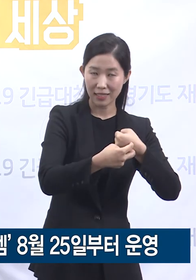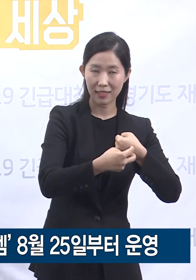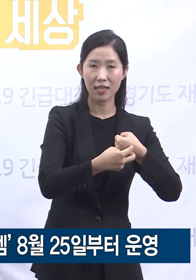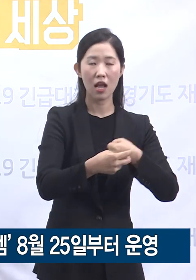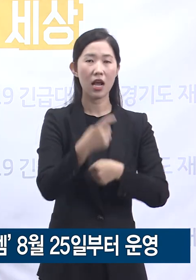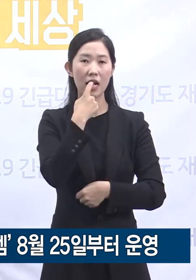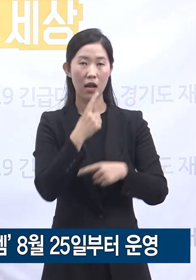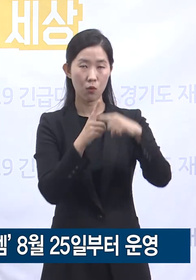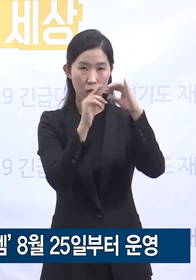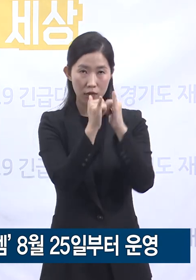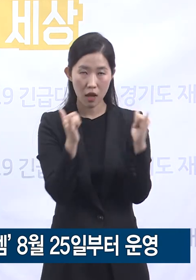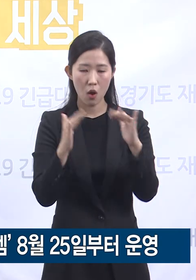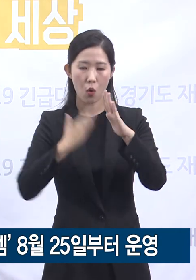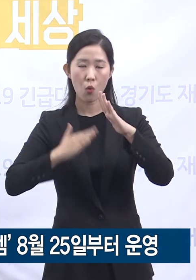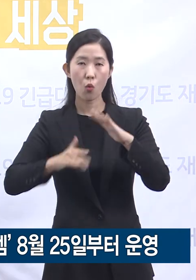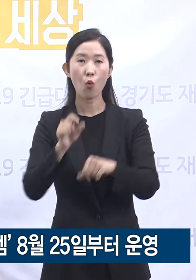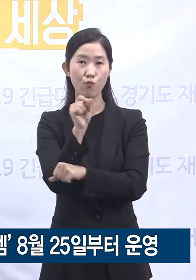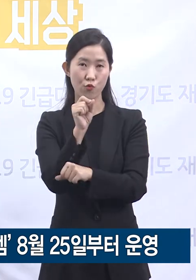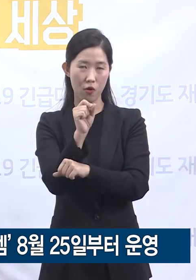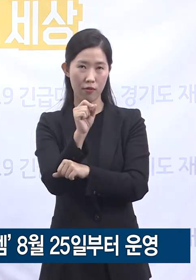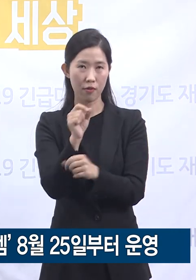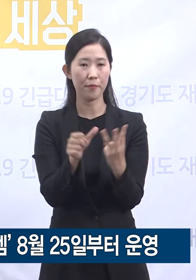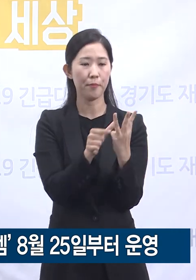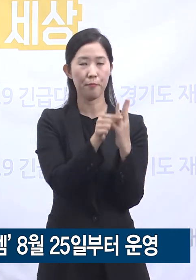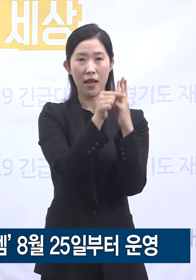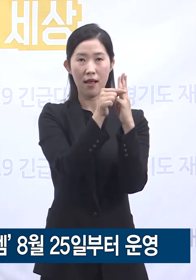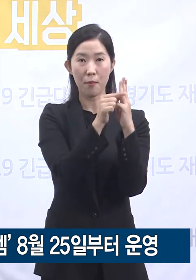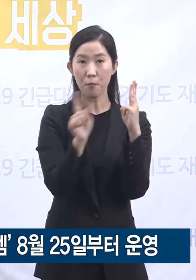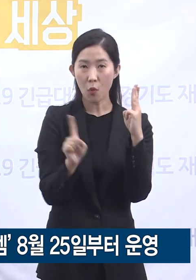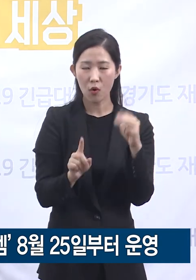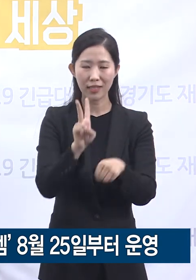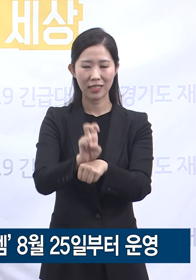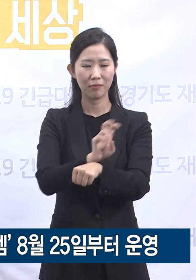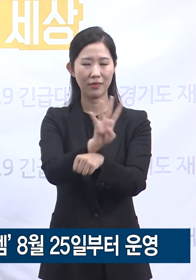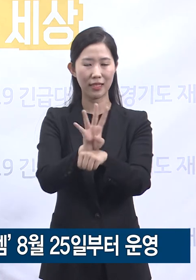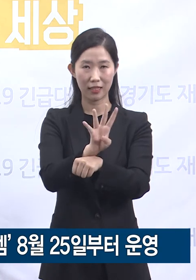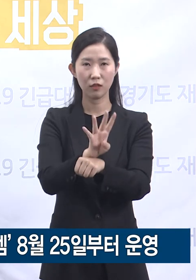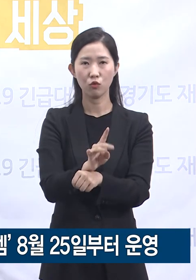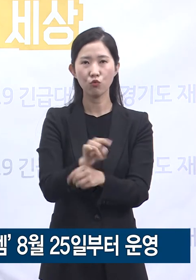홈케어 시스템 운영단을 구성 24시간 운영할 계획입니다.